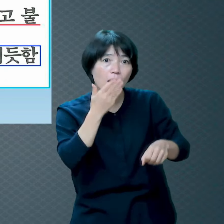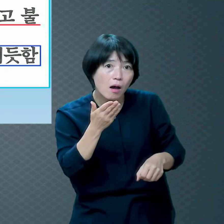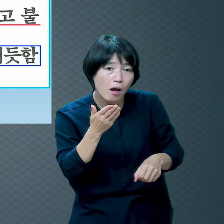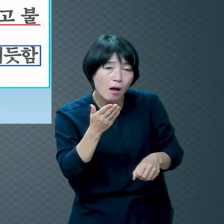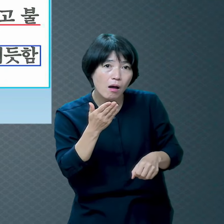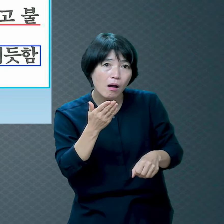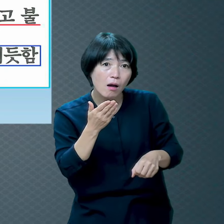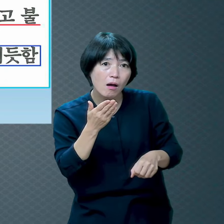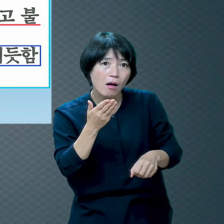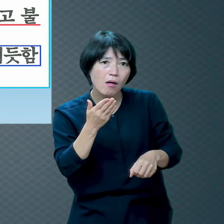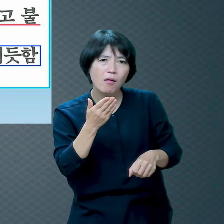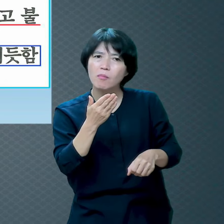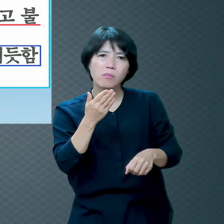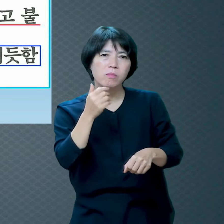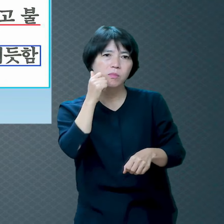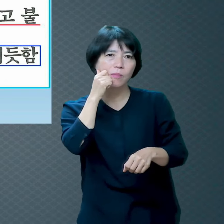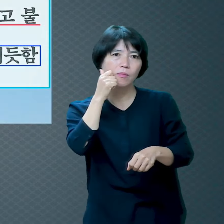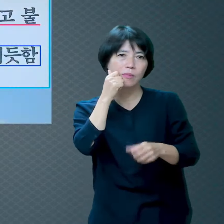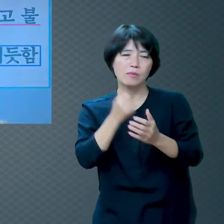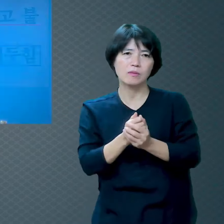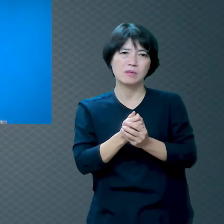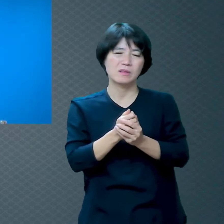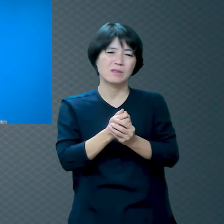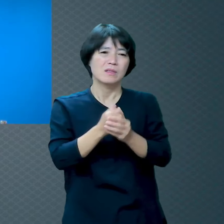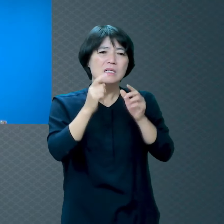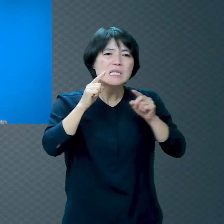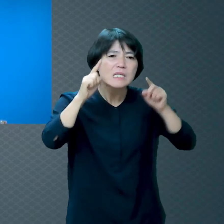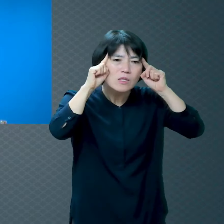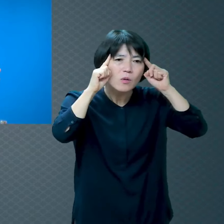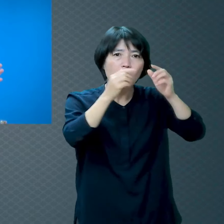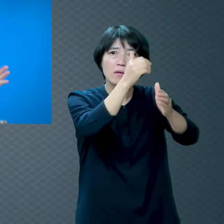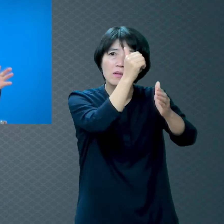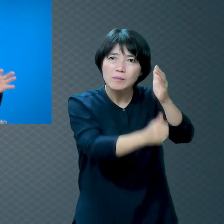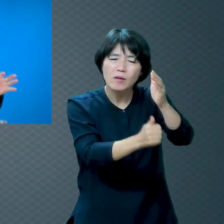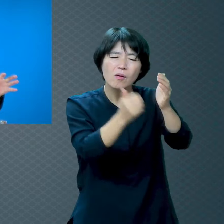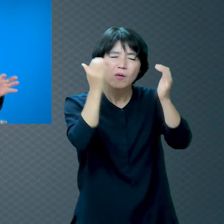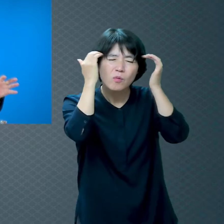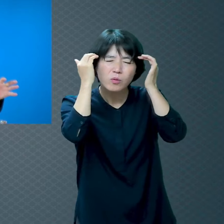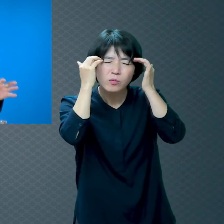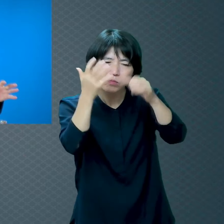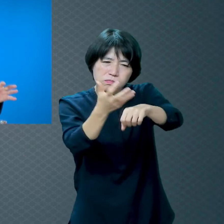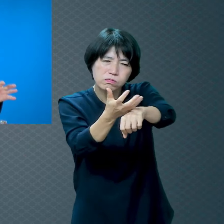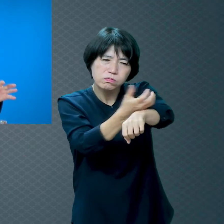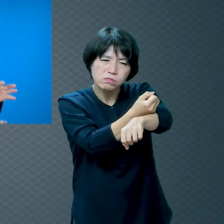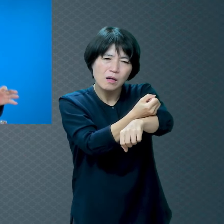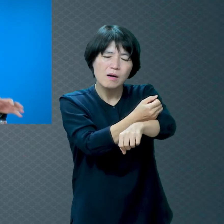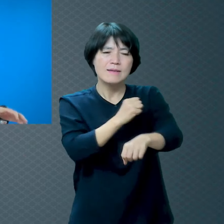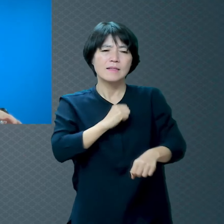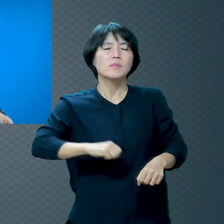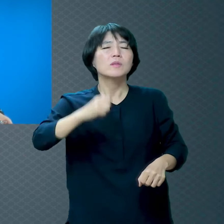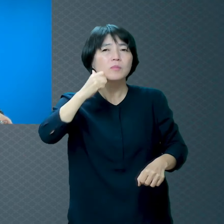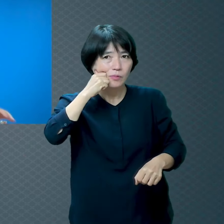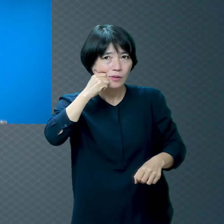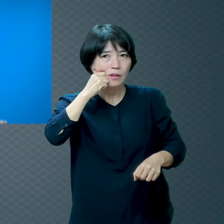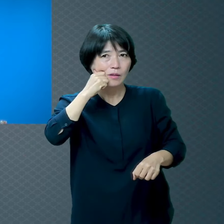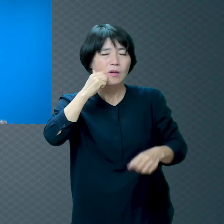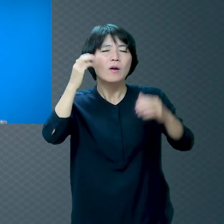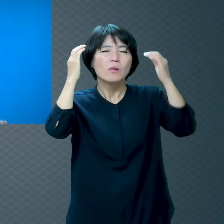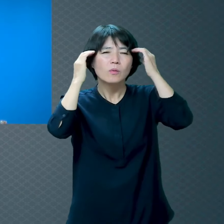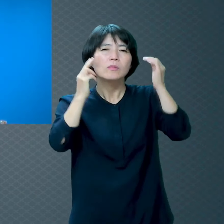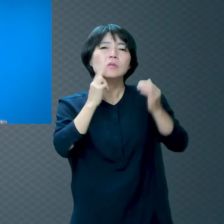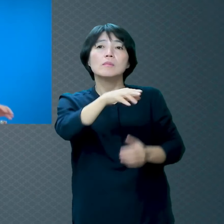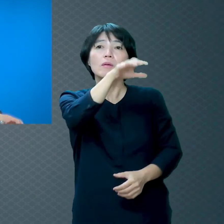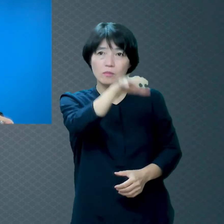그런 걸로도 설명할 수 없는 고통 속에 사는 곳이 지옥이라고 한다면 지옥은 절대